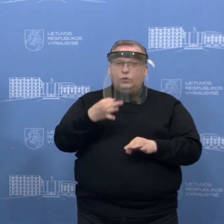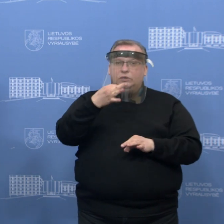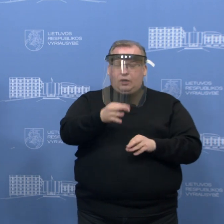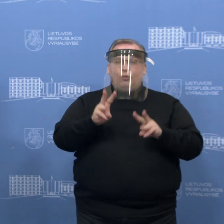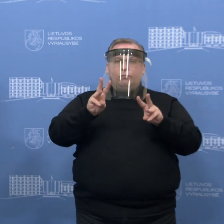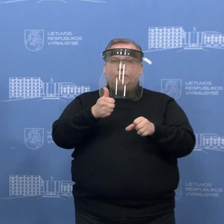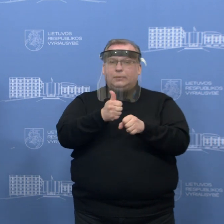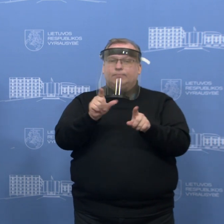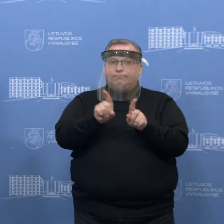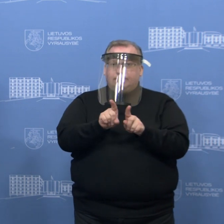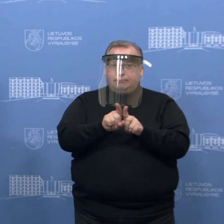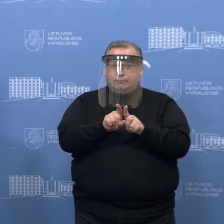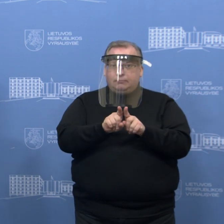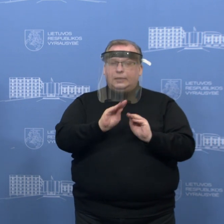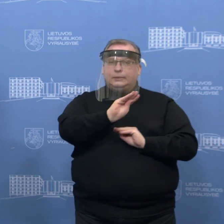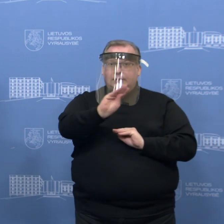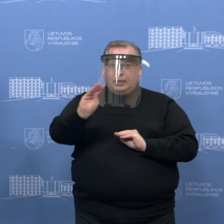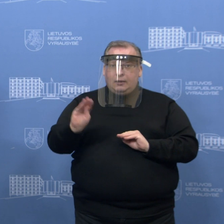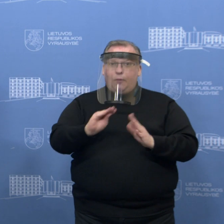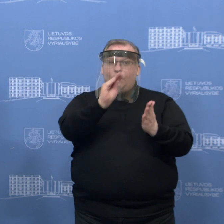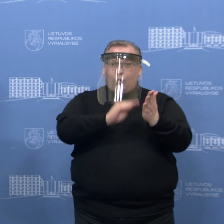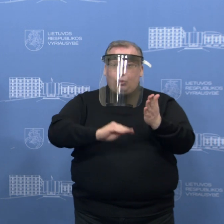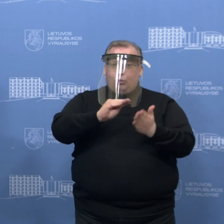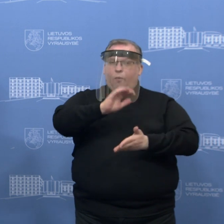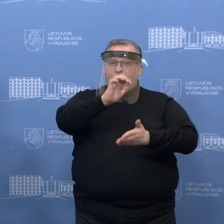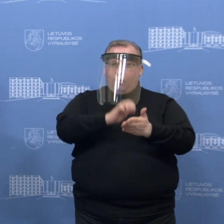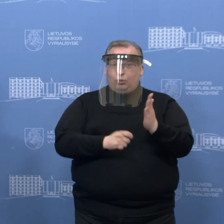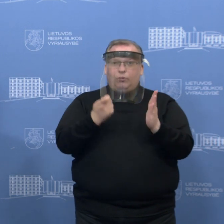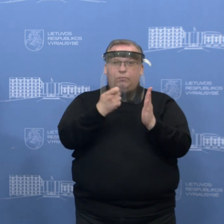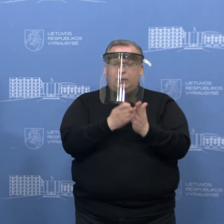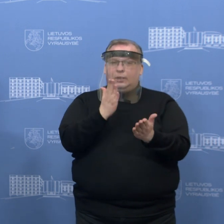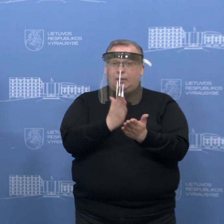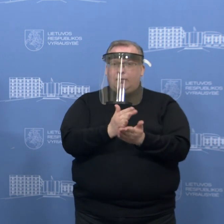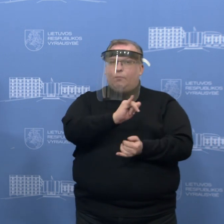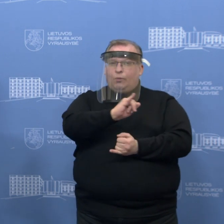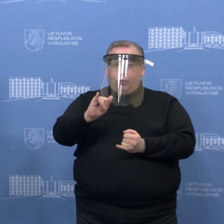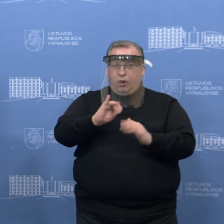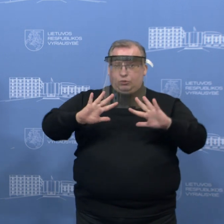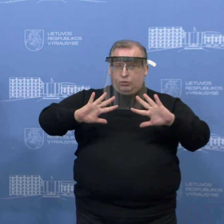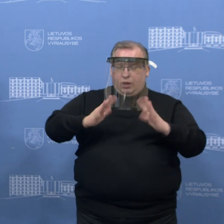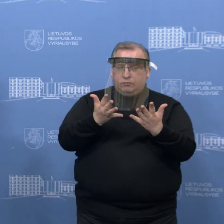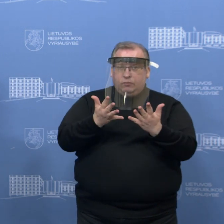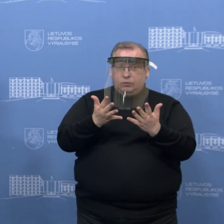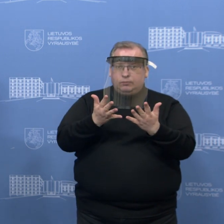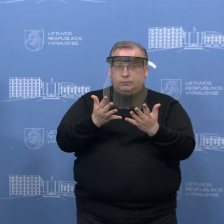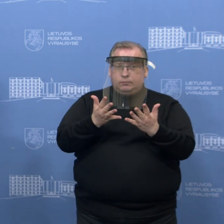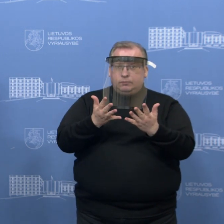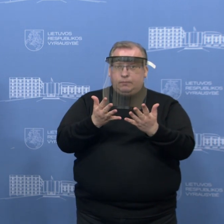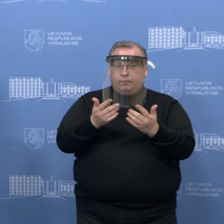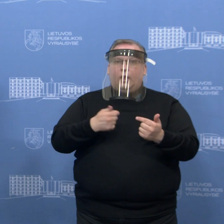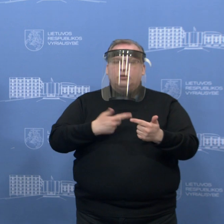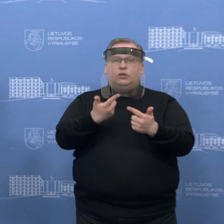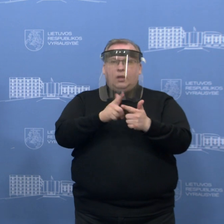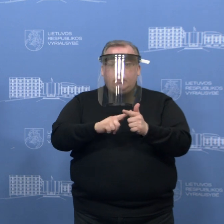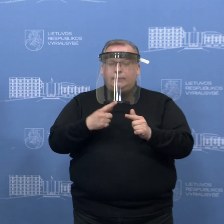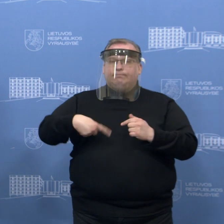ministras pirmininkas minėjo, kad protokolų rašymas, baudų rašymas, tai yra kraštutinė priemonė. Ir aš